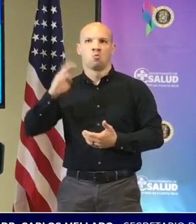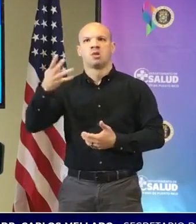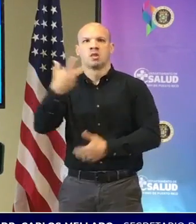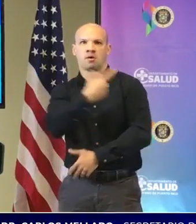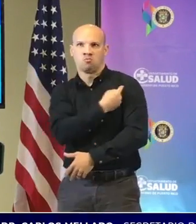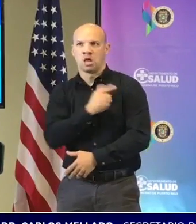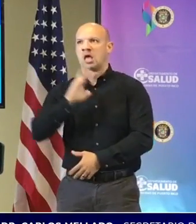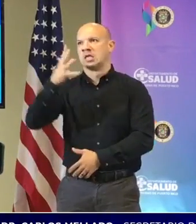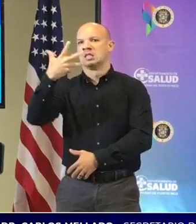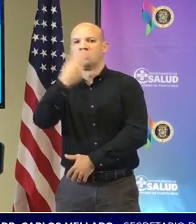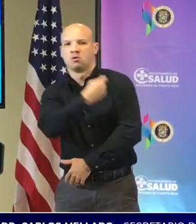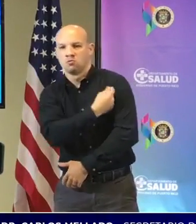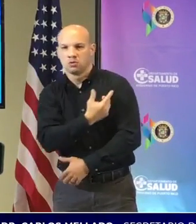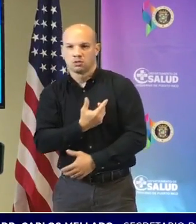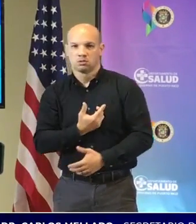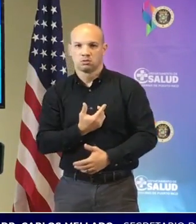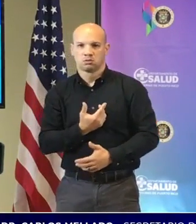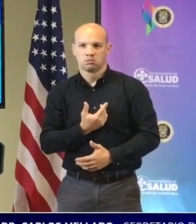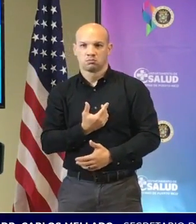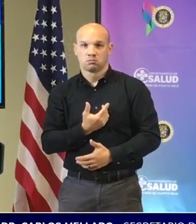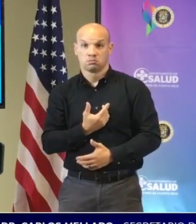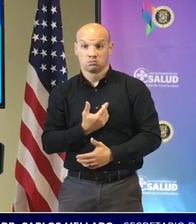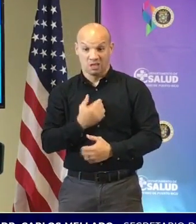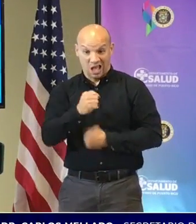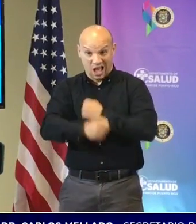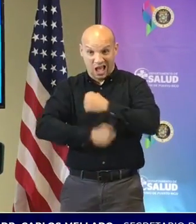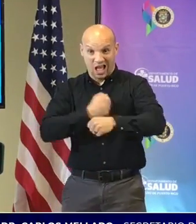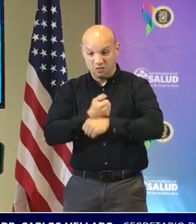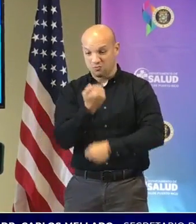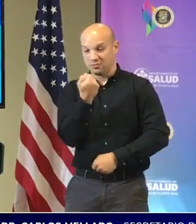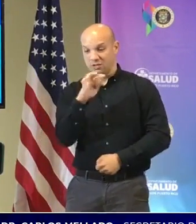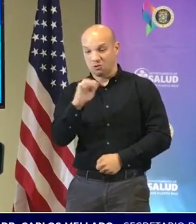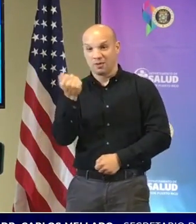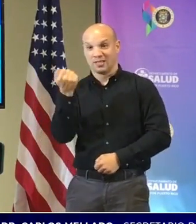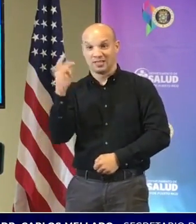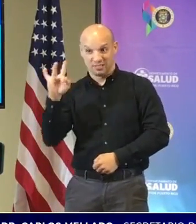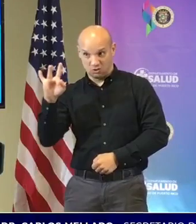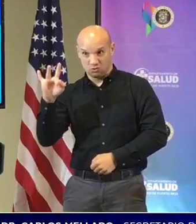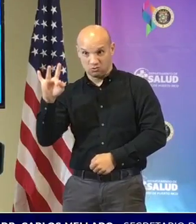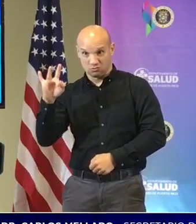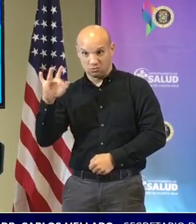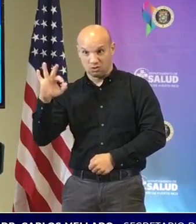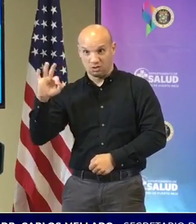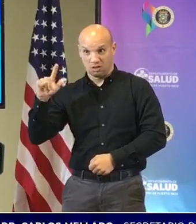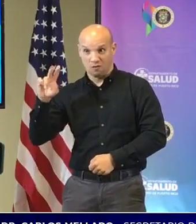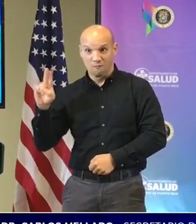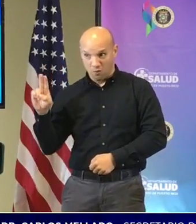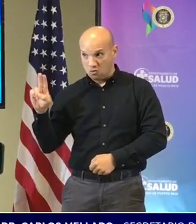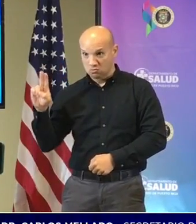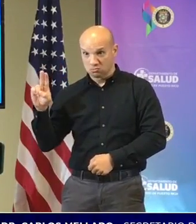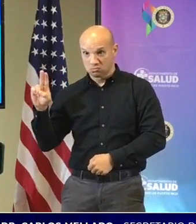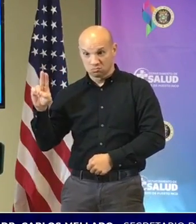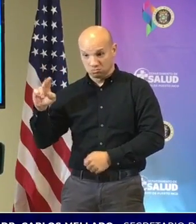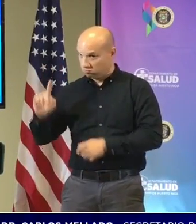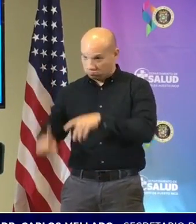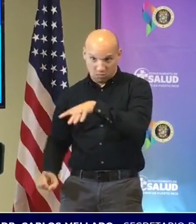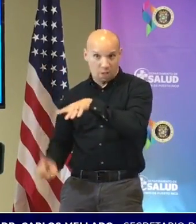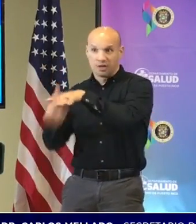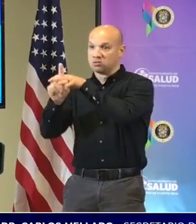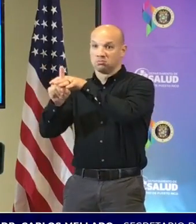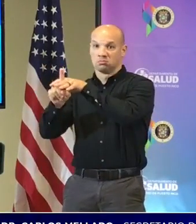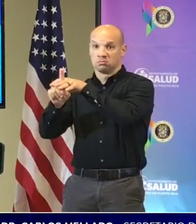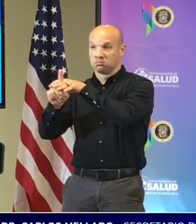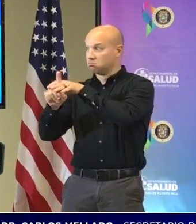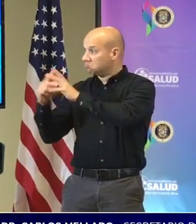desde que vino la influenza en el 1918 nos estamos vacunados todos los años esto nos va a acabar nos va a acabar nos vamos a tener que vacunar todos los años